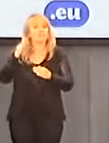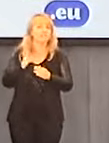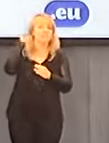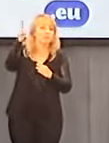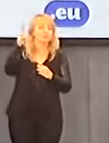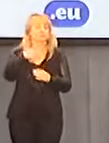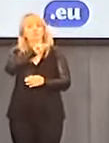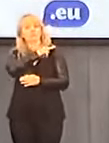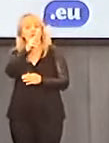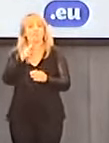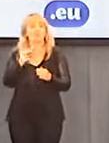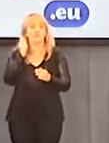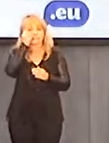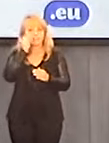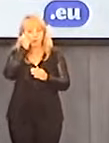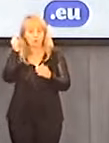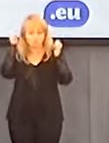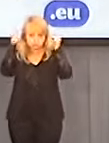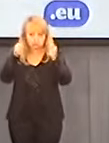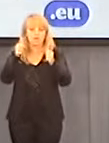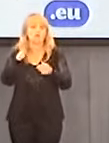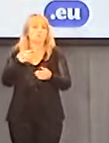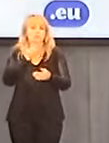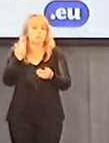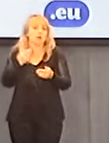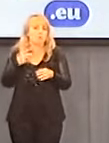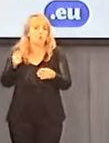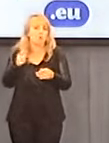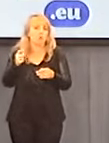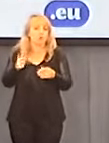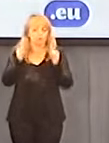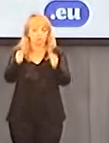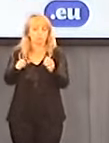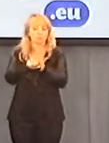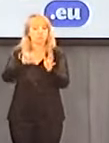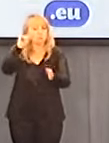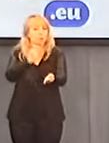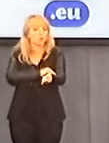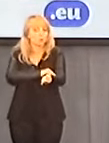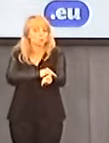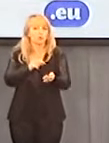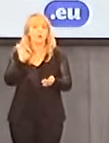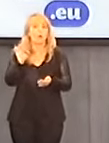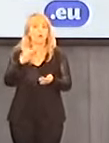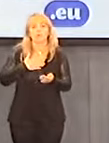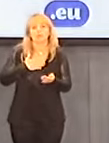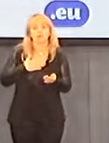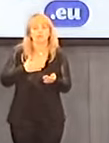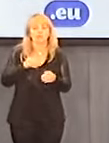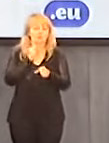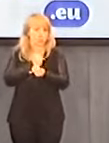nie mamy takiego obowiązku prawnego, żeby osoby te musiały składać zawiadomienia w prokuraturze o swych podwładnych.